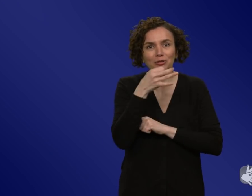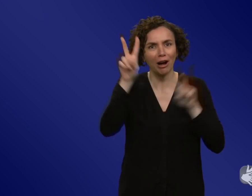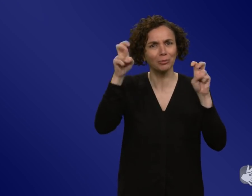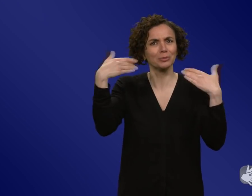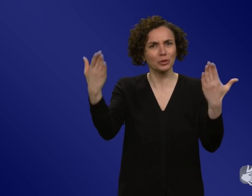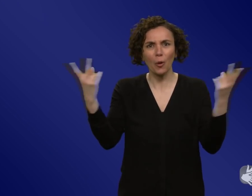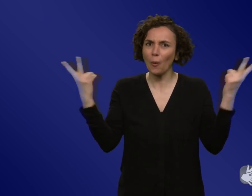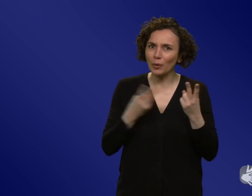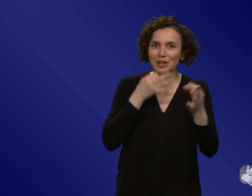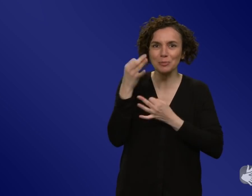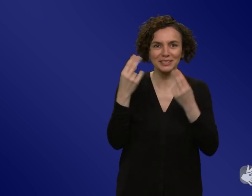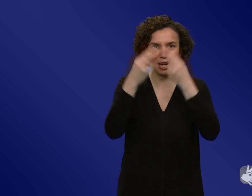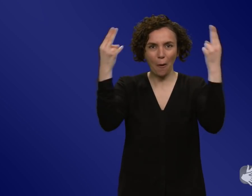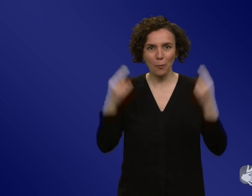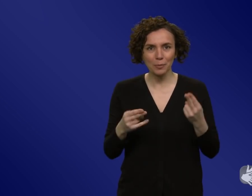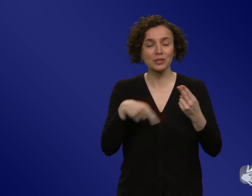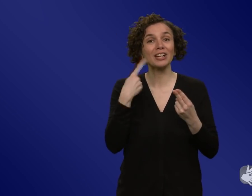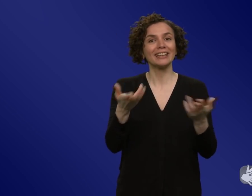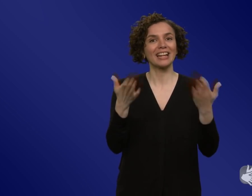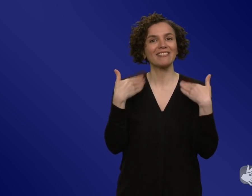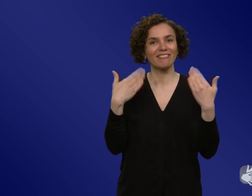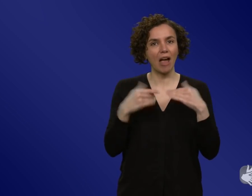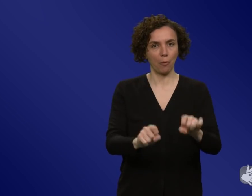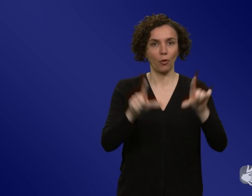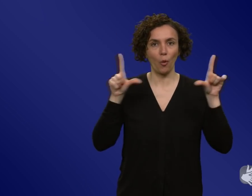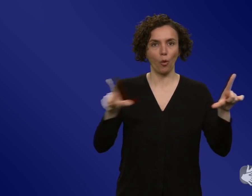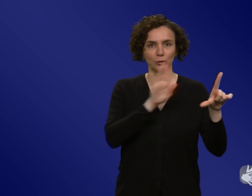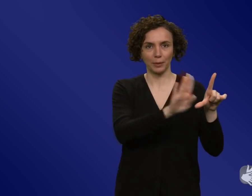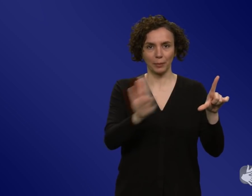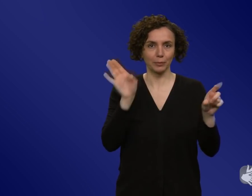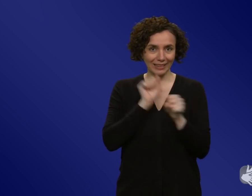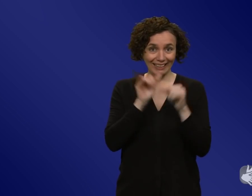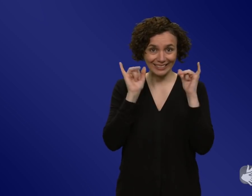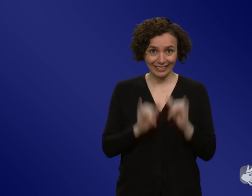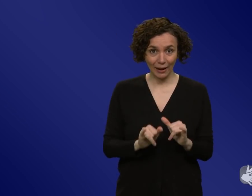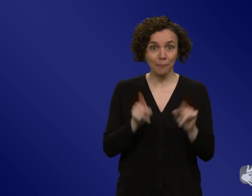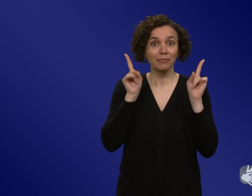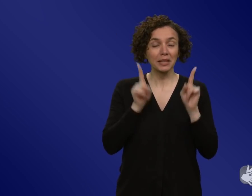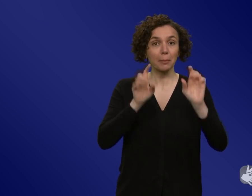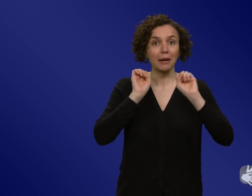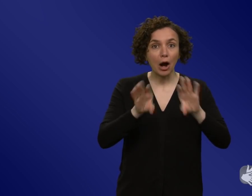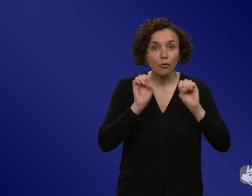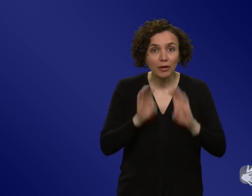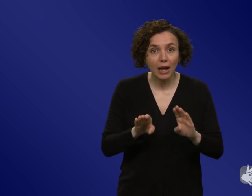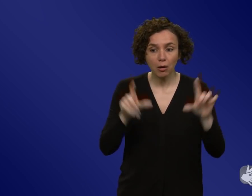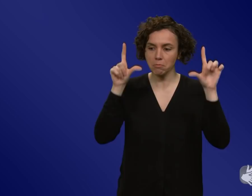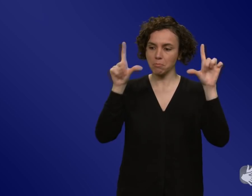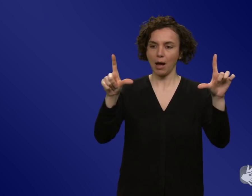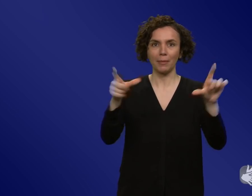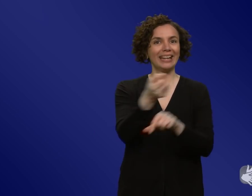vielleicht auf Großflächen bewerben. Aber es funktioniert sicher nicht, da zu sagen, Impfen macht übrigens nicht unfruchtbar, weil wir müssen uns vorstellen, das ist wie ein Puzzle